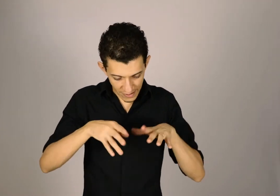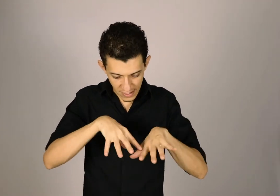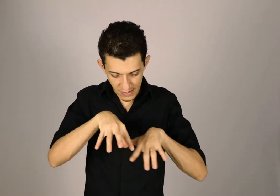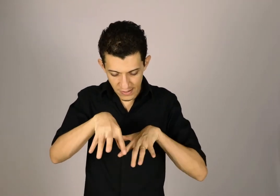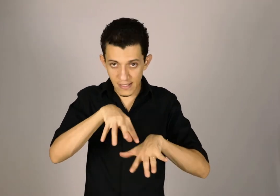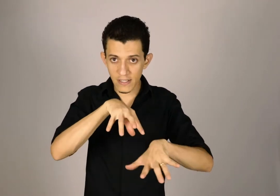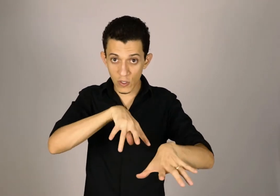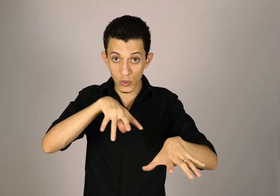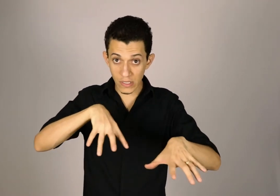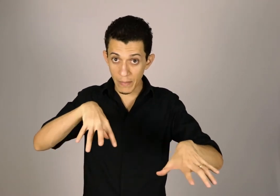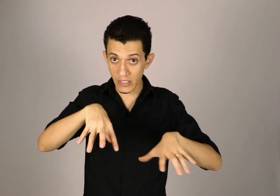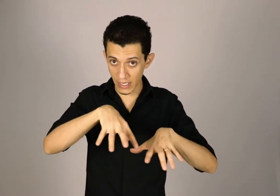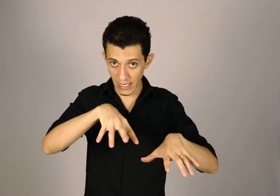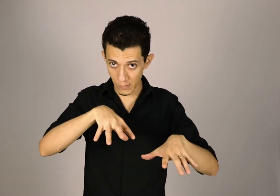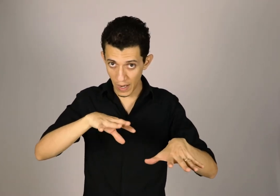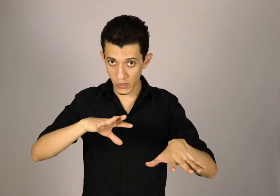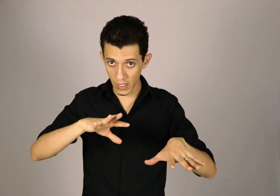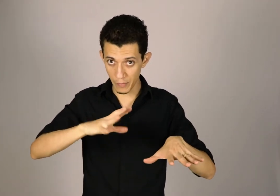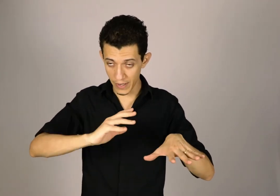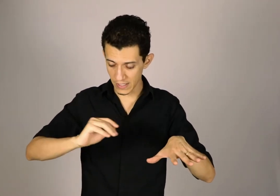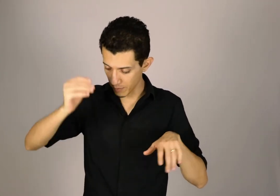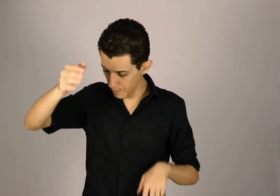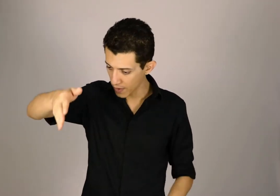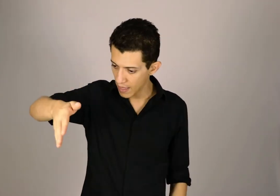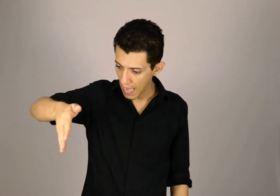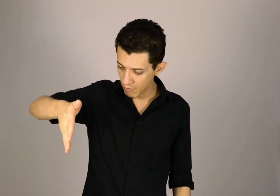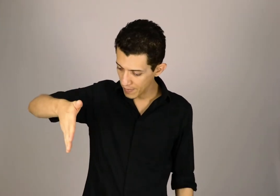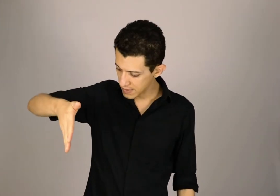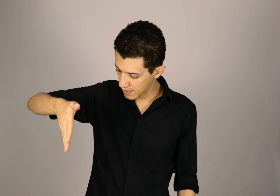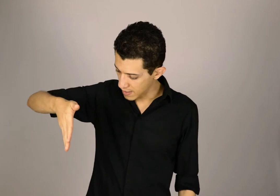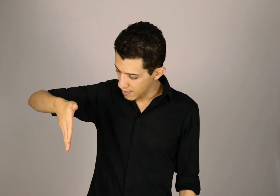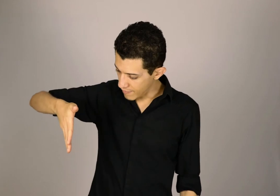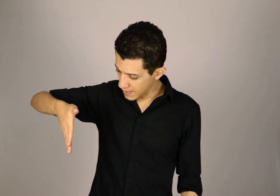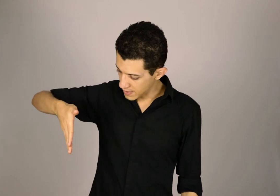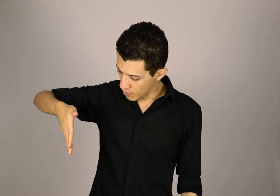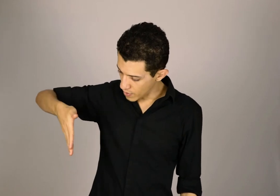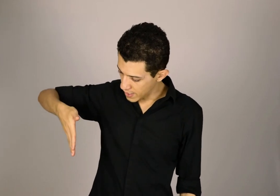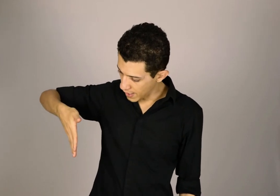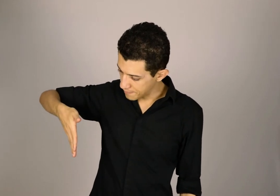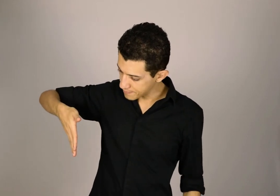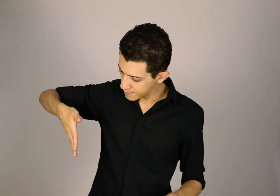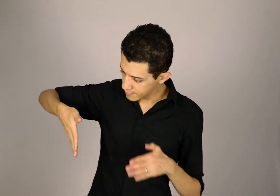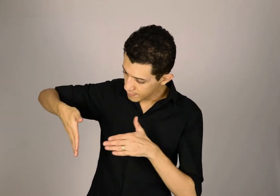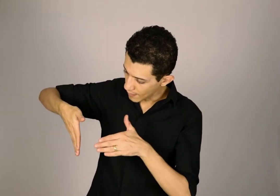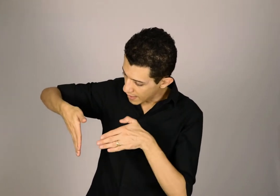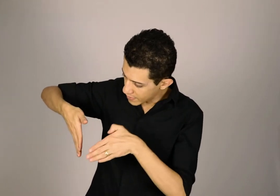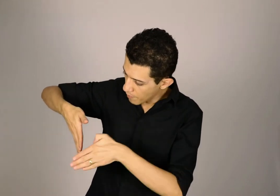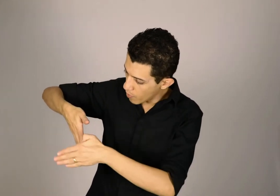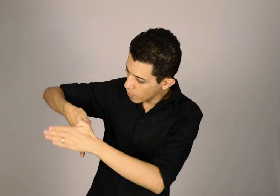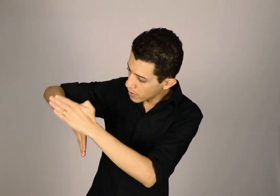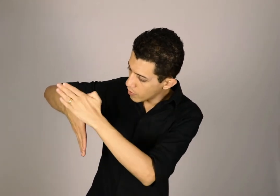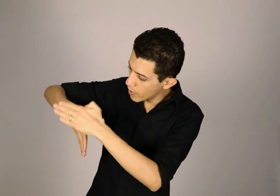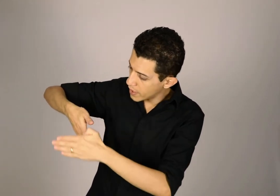fazendo essas descrições justamente naquele espaço ali, por exemplo. Vamos pensar. Vem essa rua aqui e tem uma outra rua aqui.